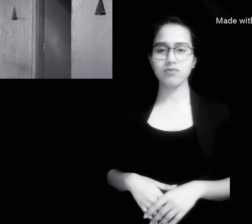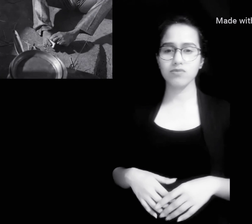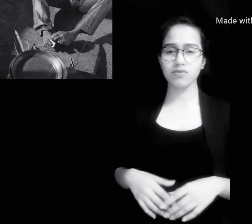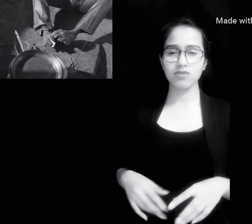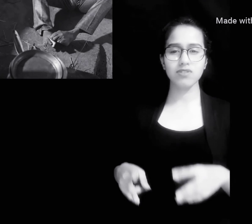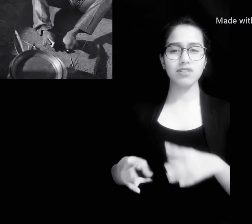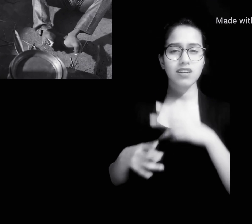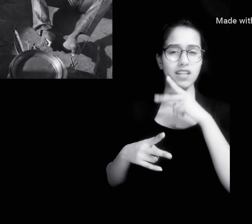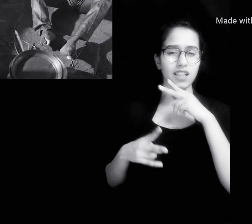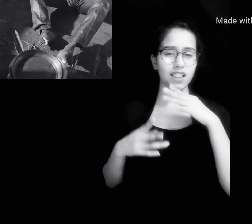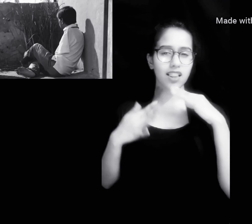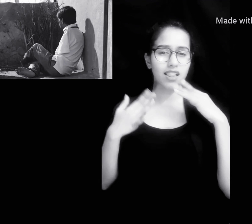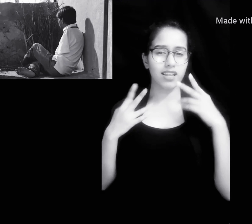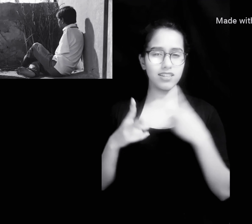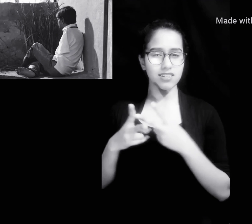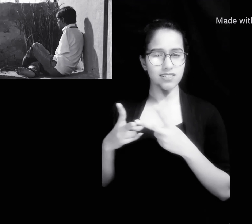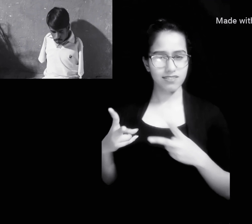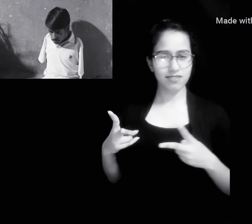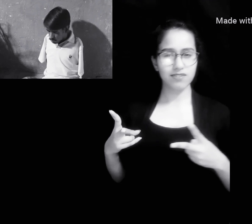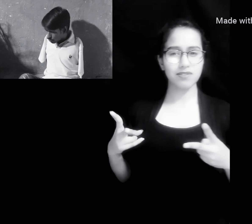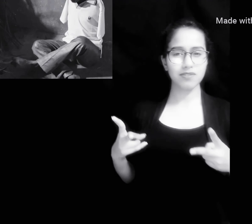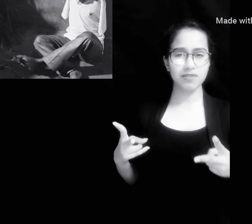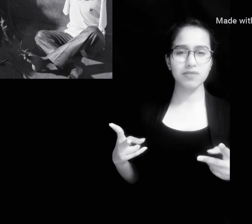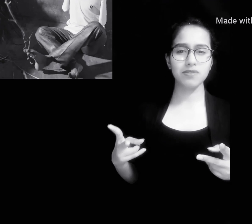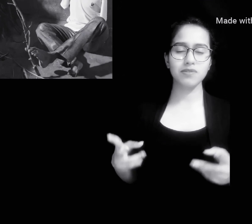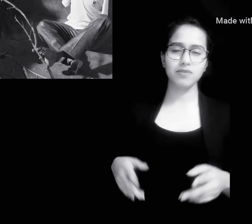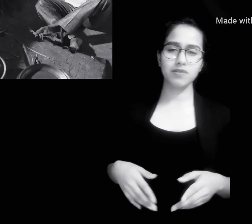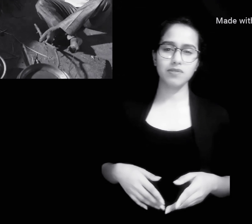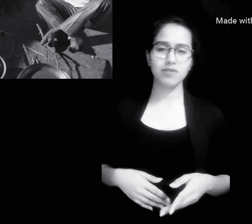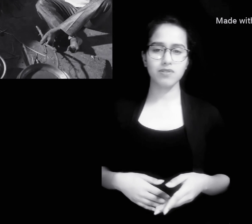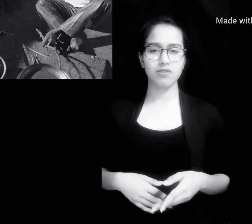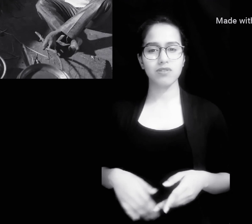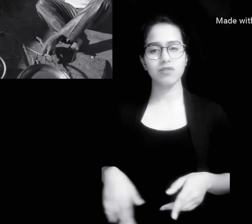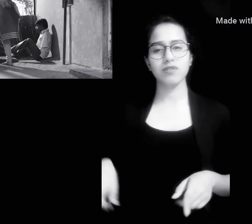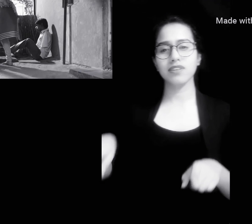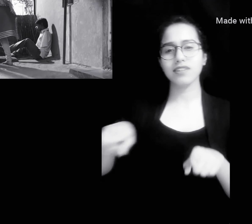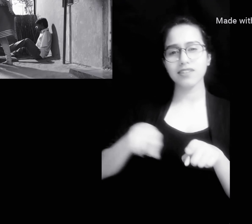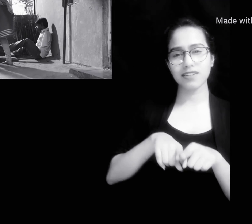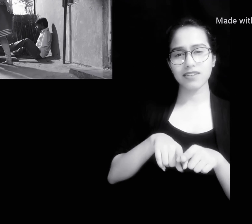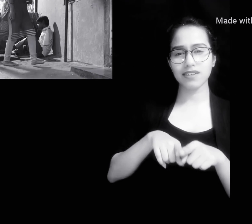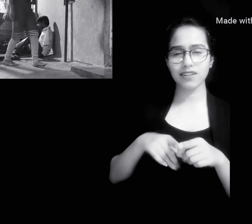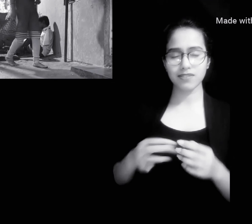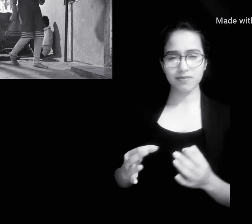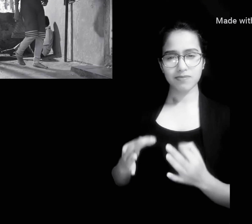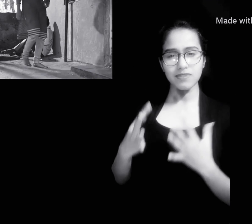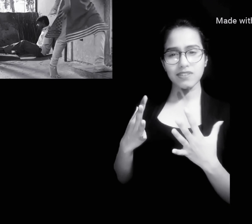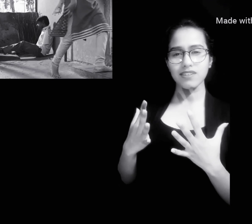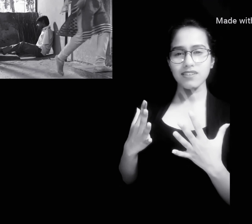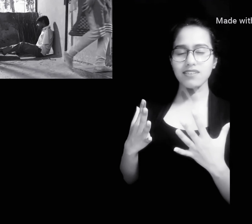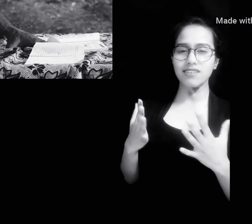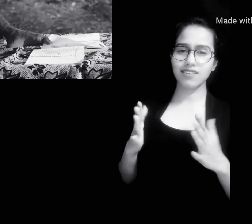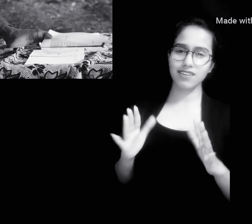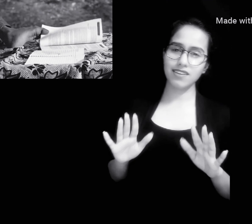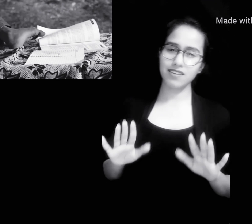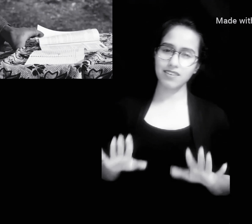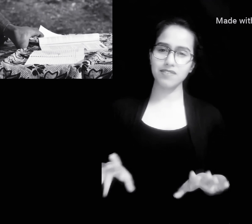रंग वही सारे मुझ में जलकाओं ना